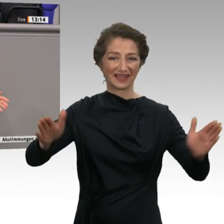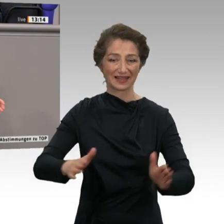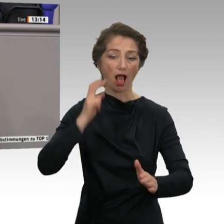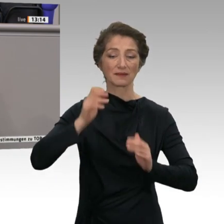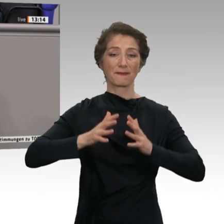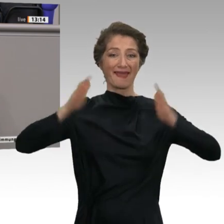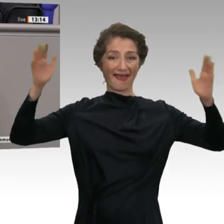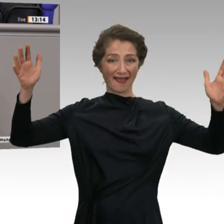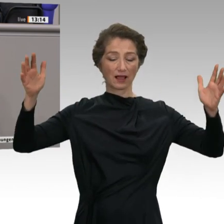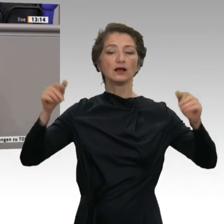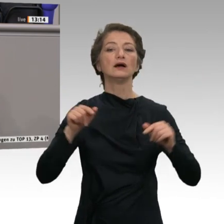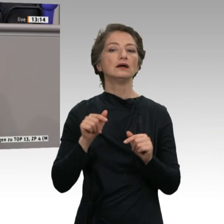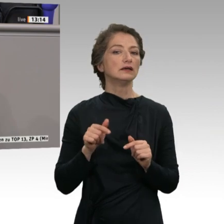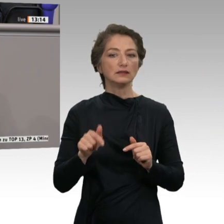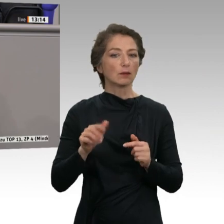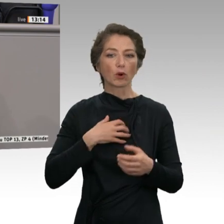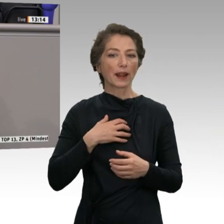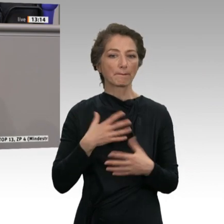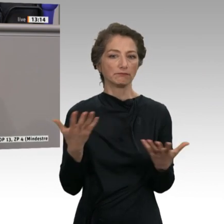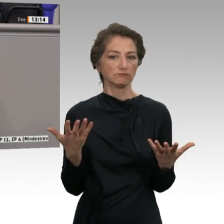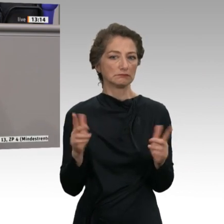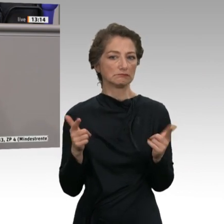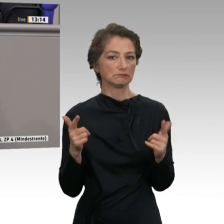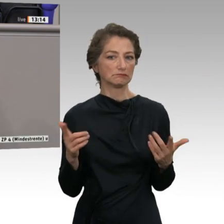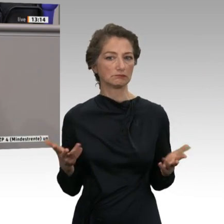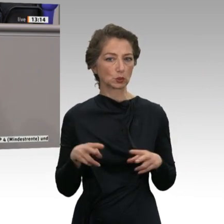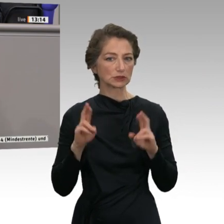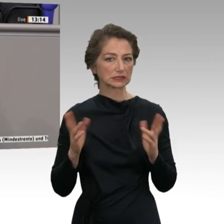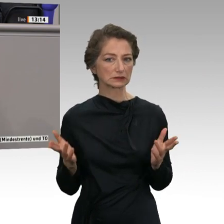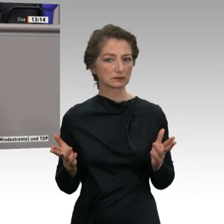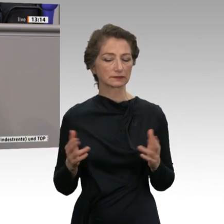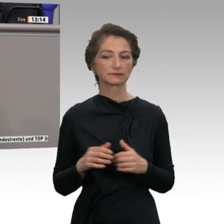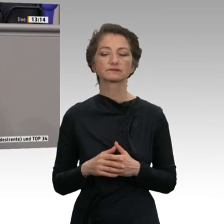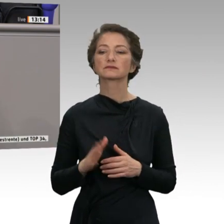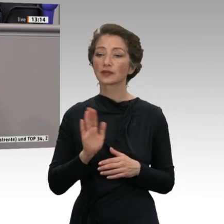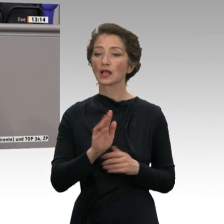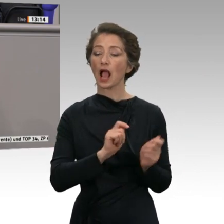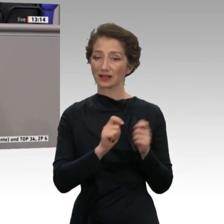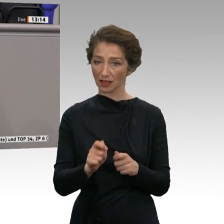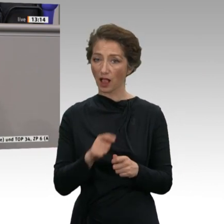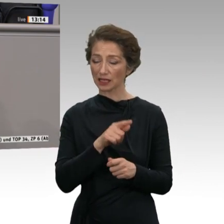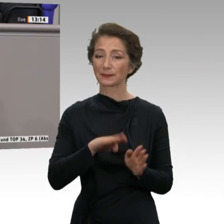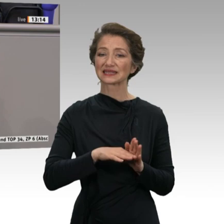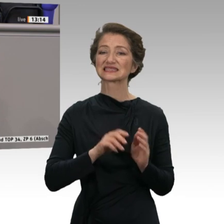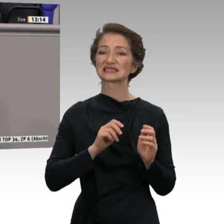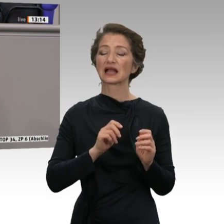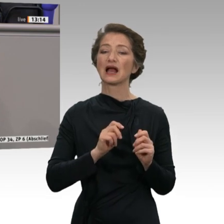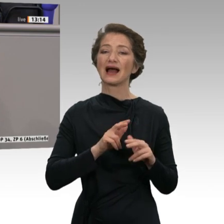das wird ausgeblendet. Darüber hinaus sieht Ihr Antrag noch eine Mindestrente von 1 050 Euro netto vor.